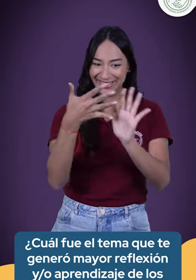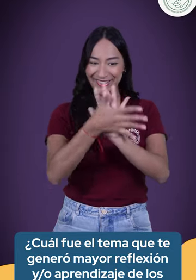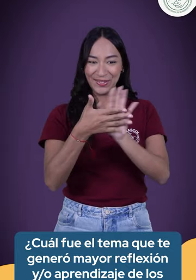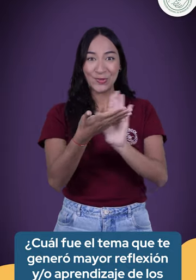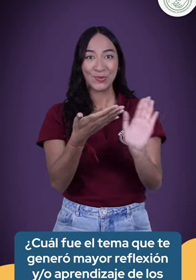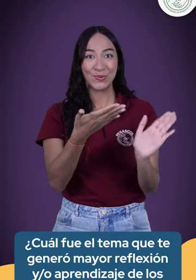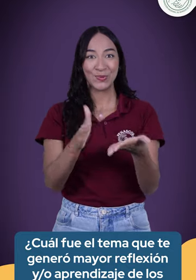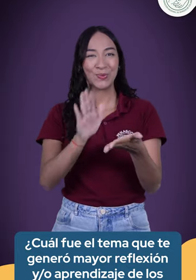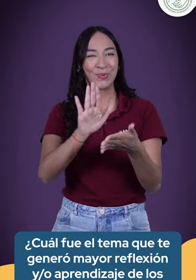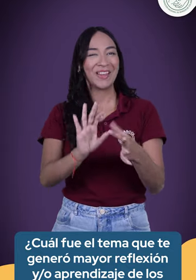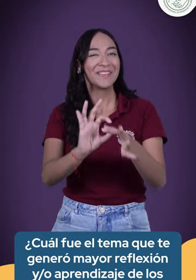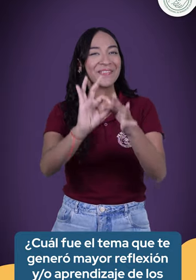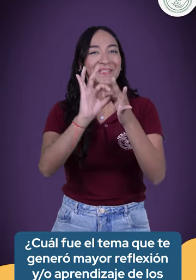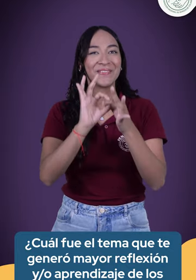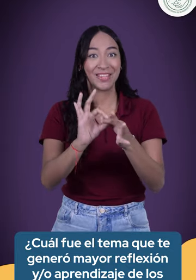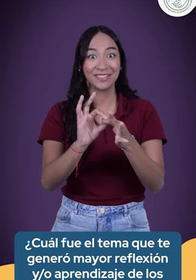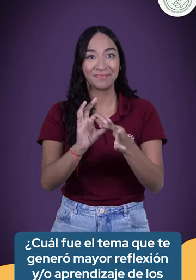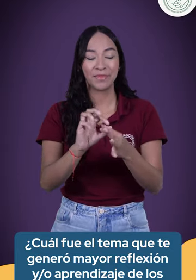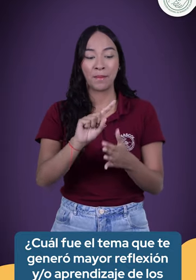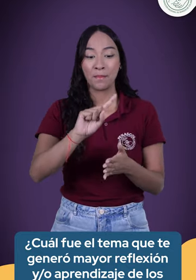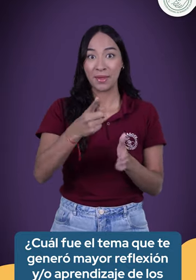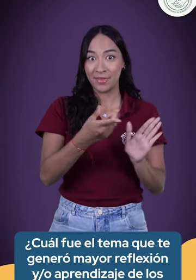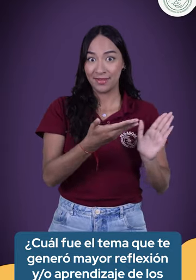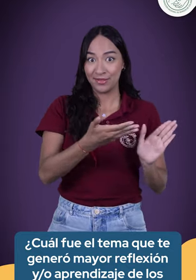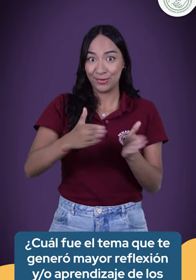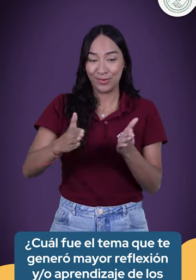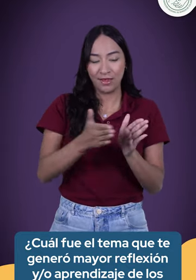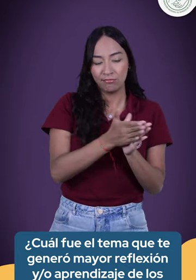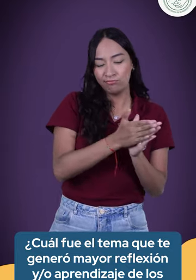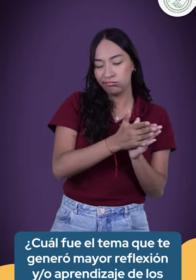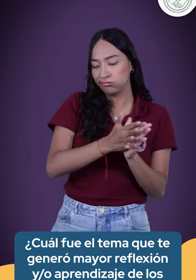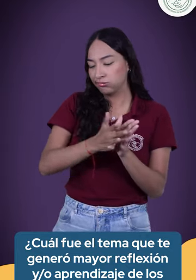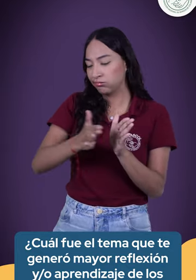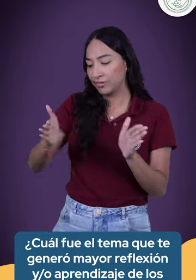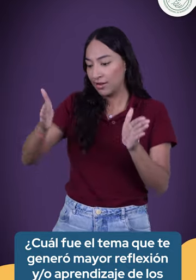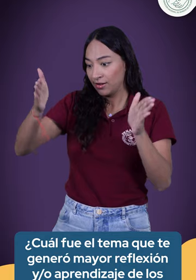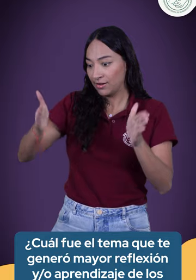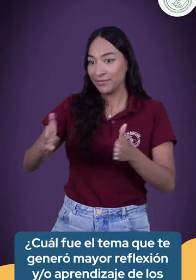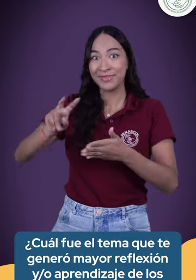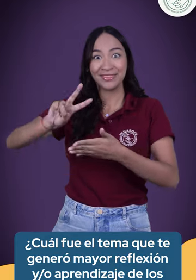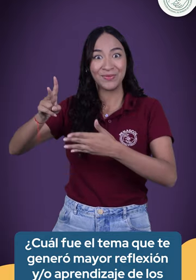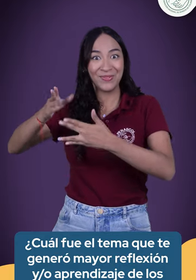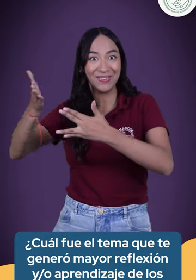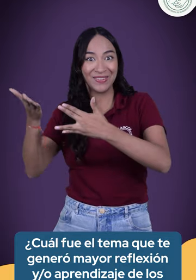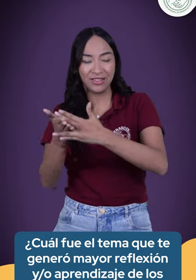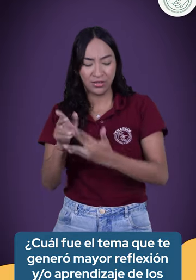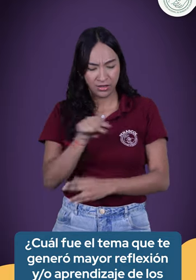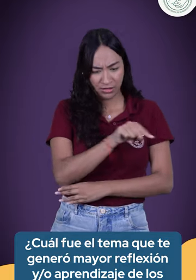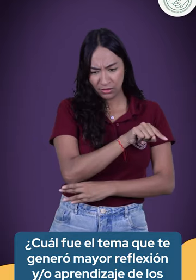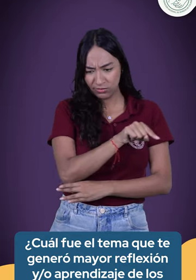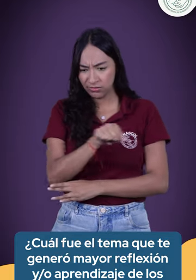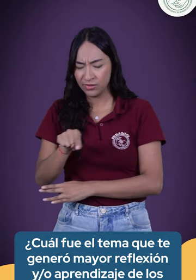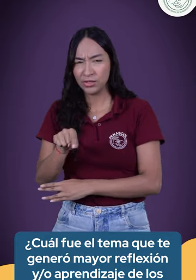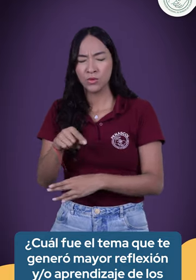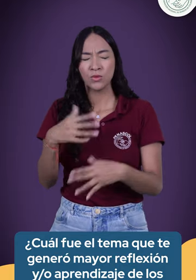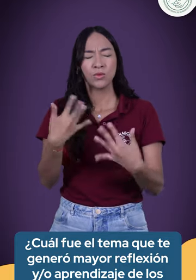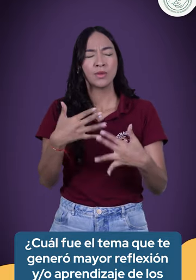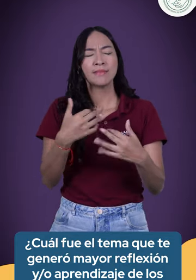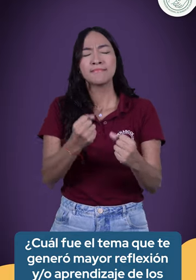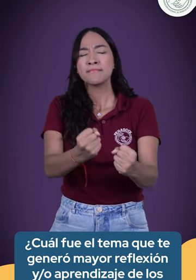¿Cuál fue el tema que te generó mayor reflexión y o aprendizaje de